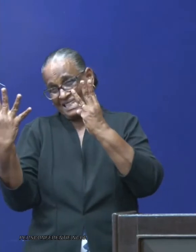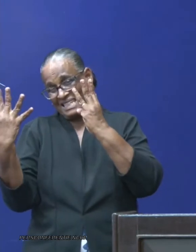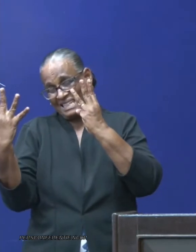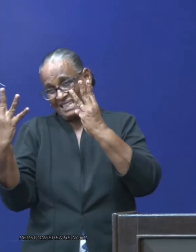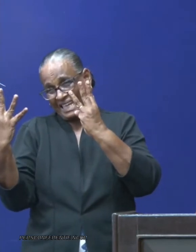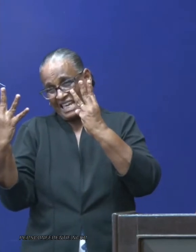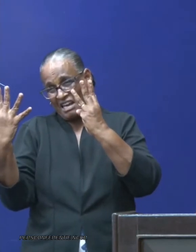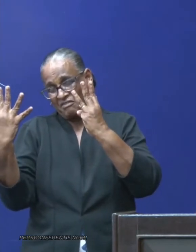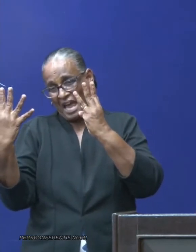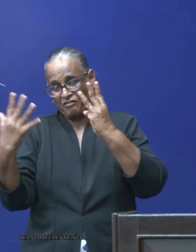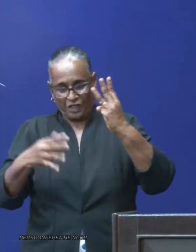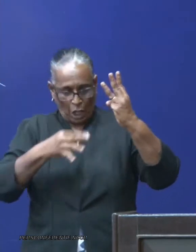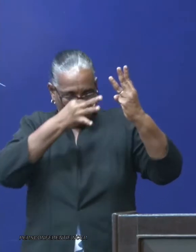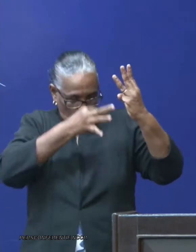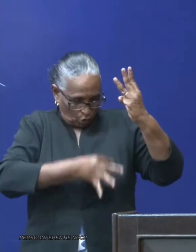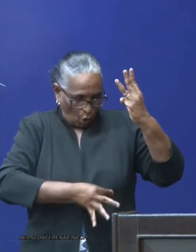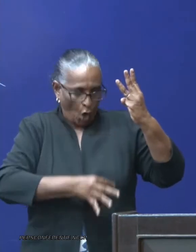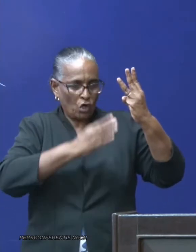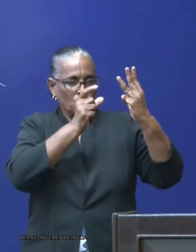thuisquarantaine.